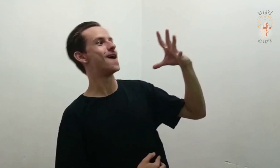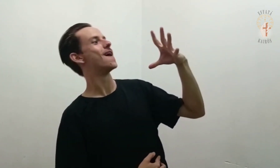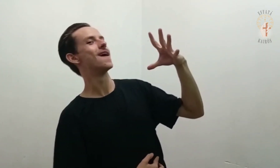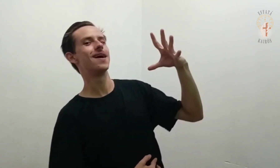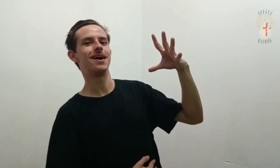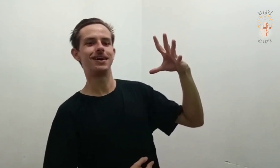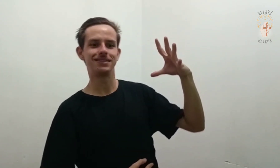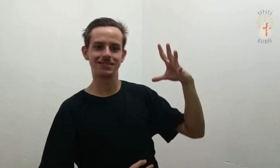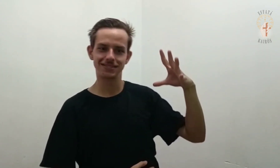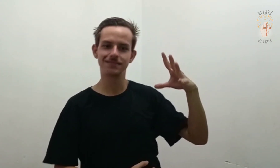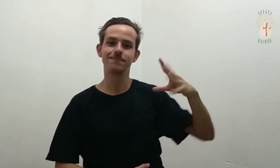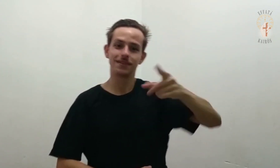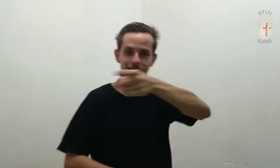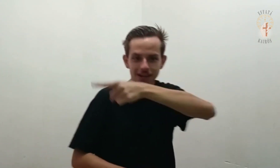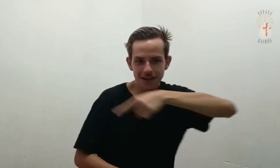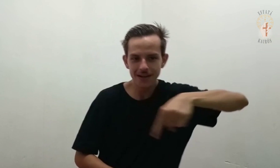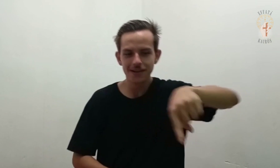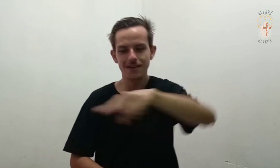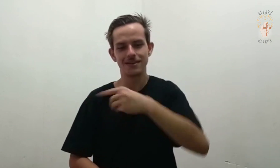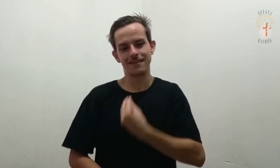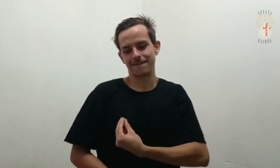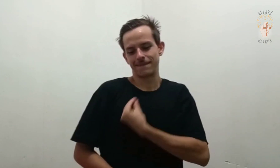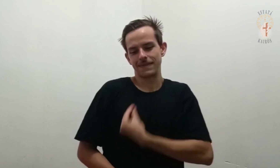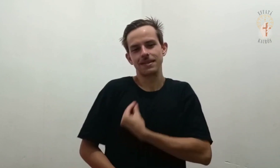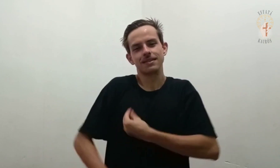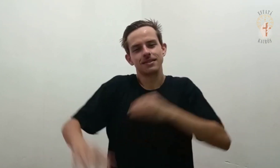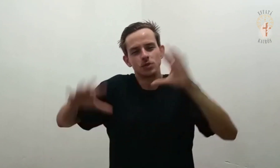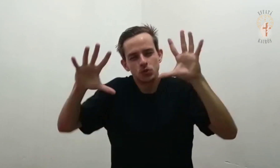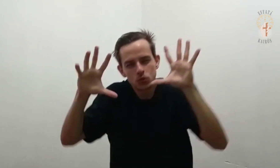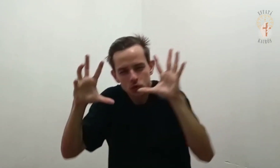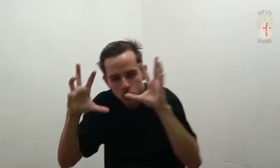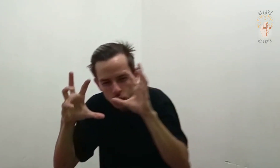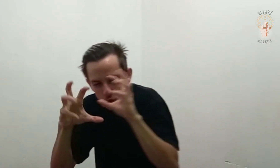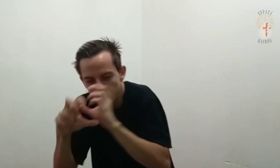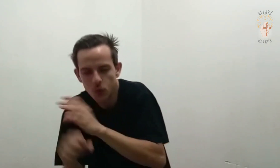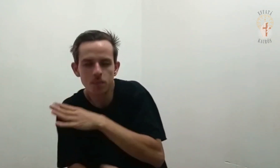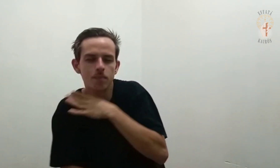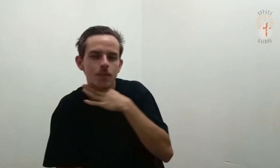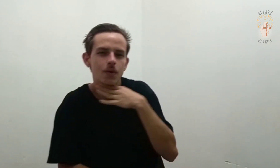Para os que habitavam nas sombras da morte,